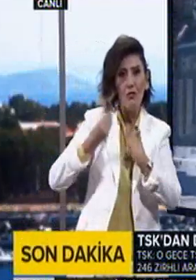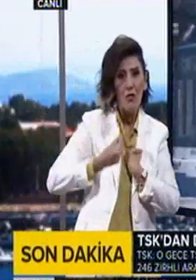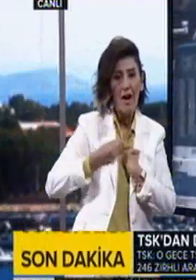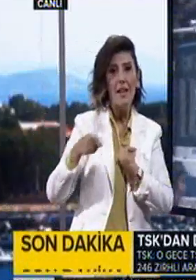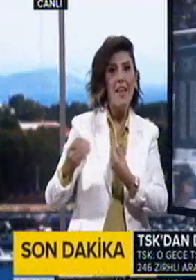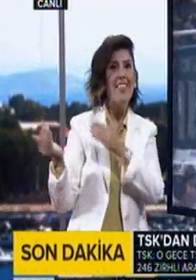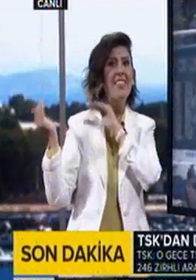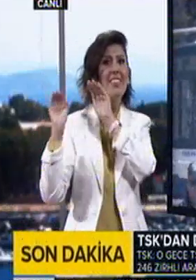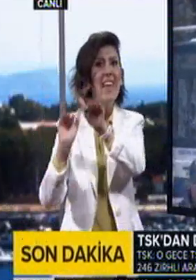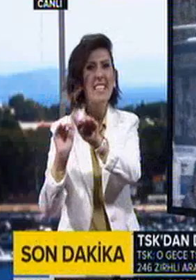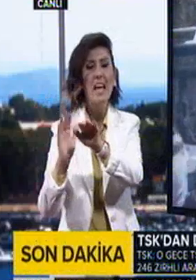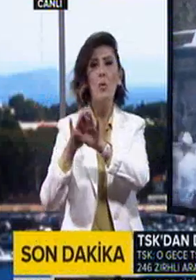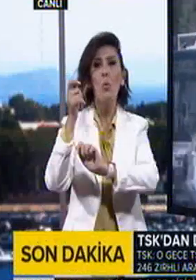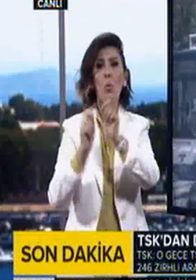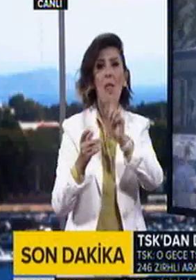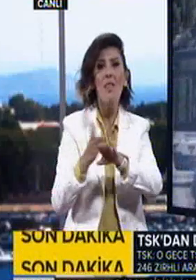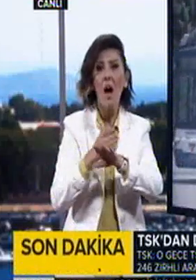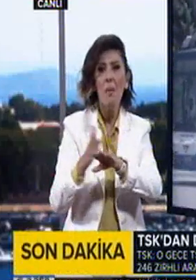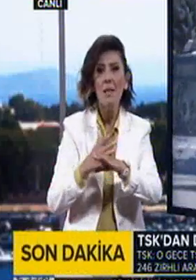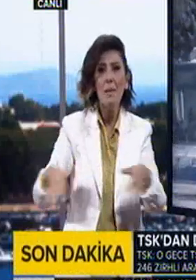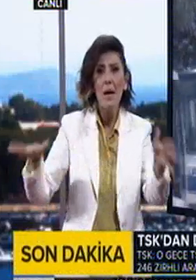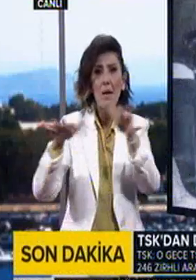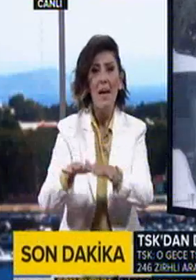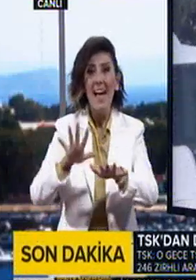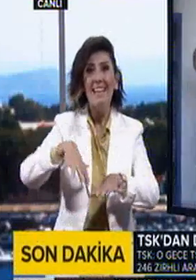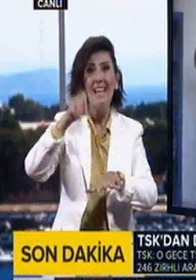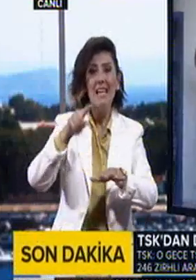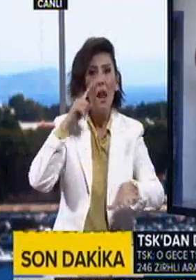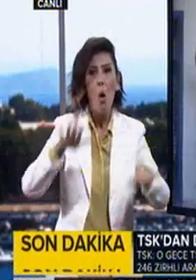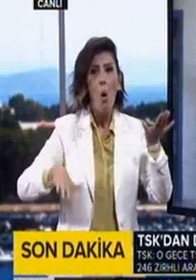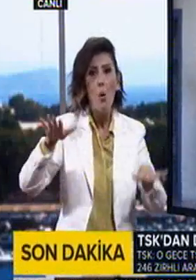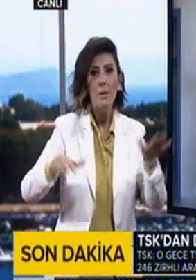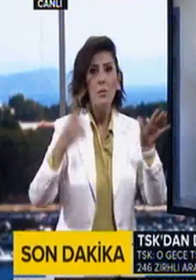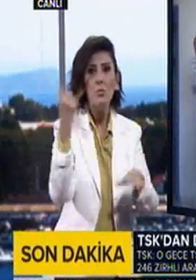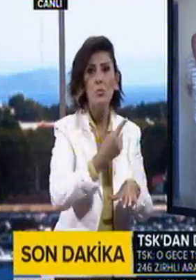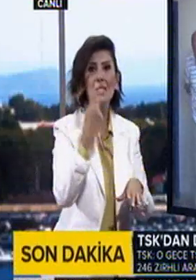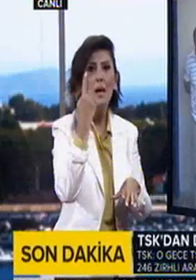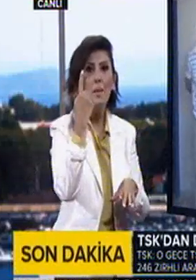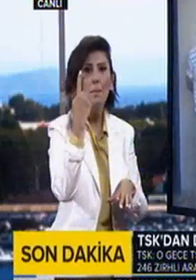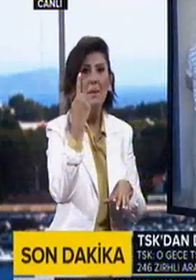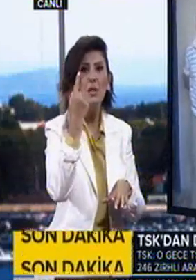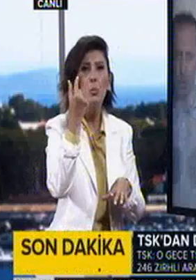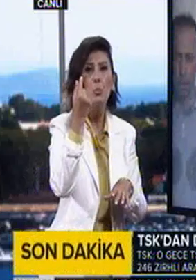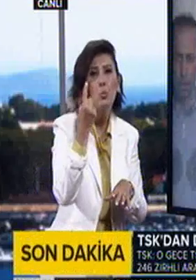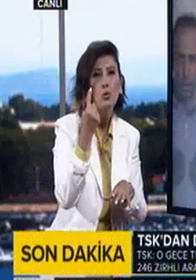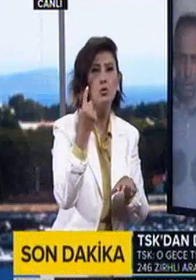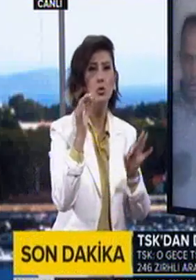destekleyenlerin ve kullandıkları araçların oranı genel olarak ortalama %1,5